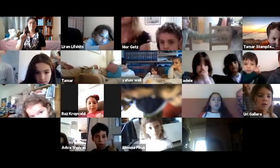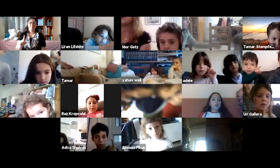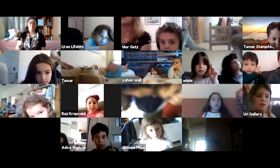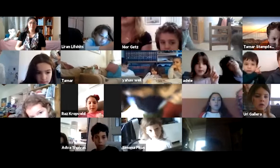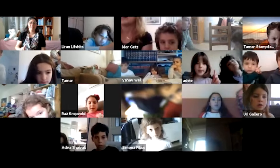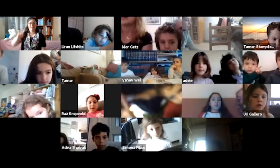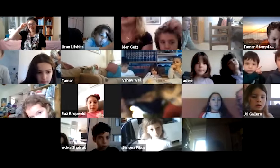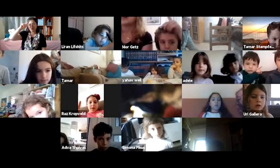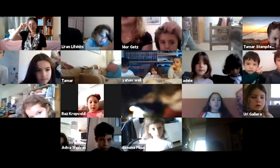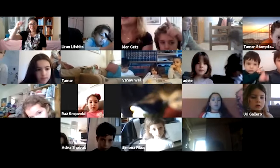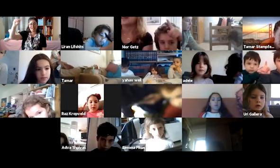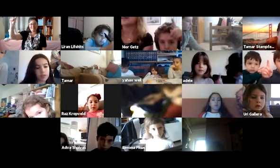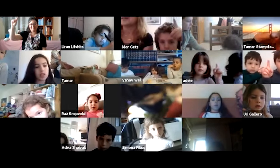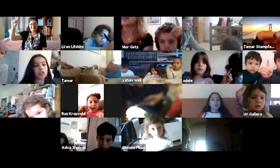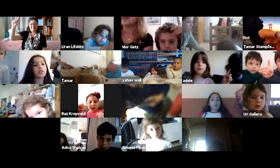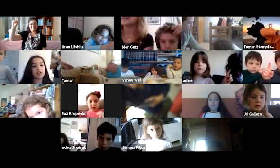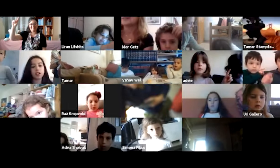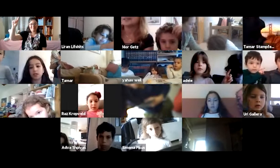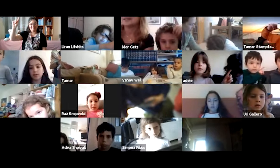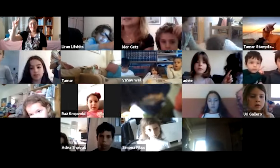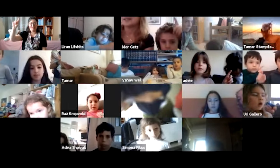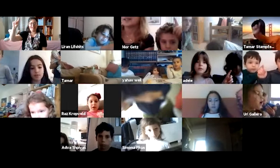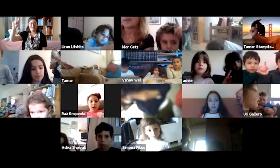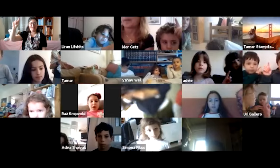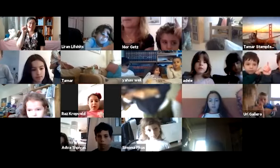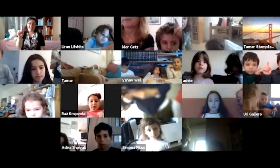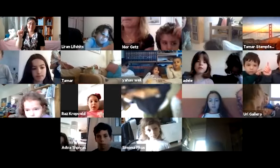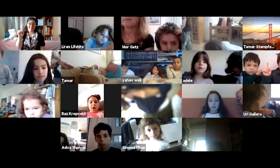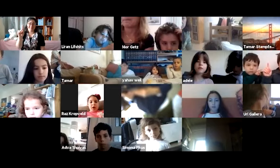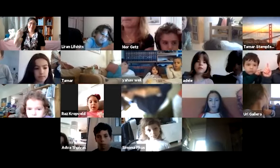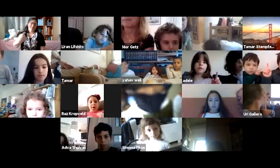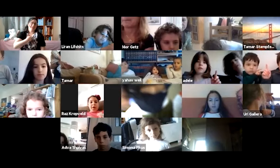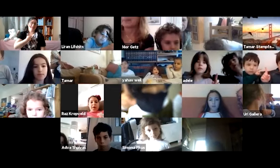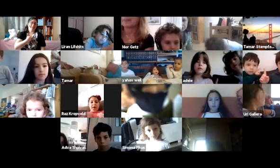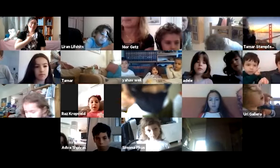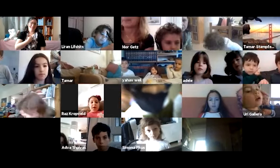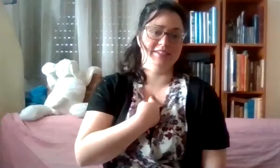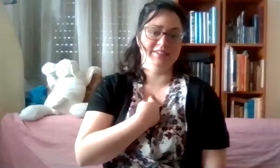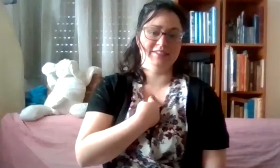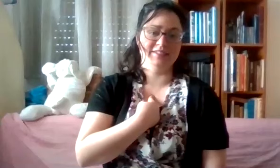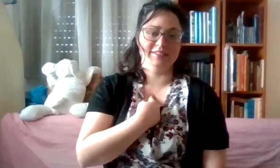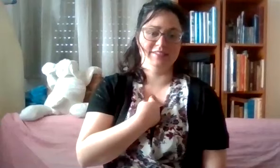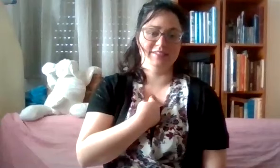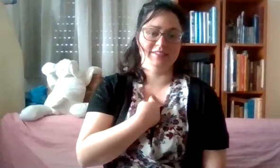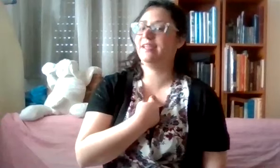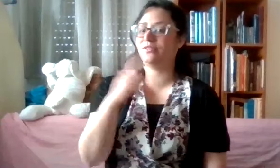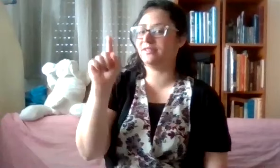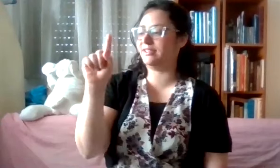מי... יודע. אני ממשיכה. אחד. אני. עדיין אותה תבנית,